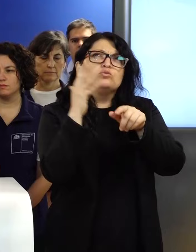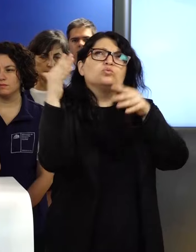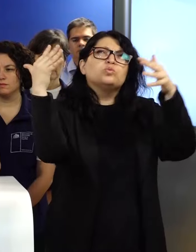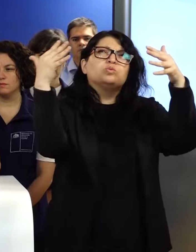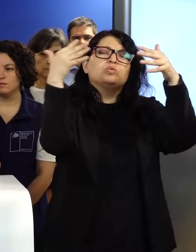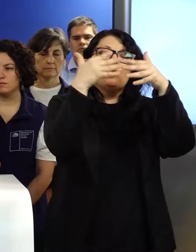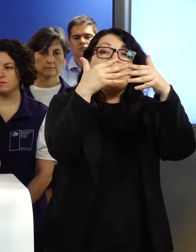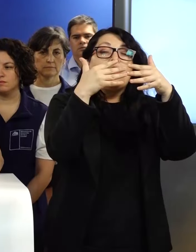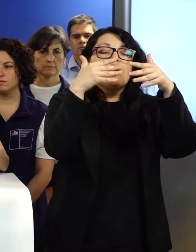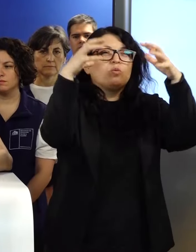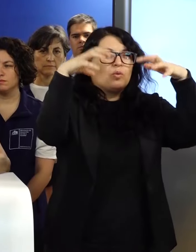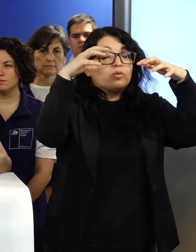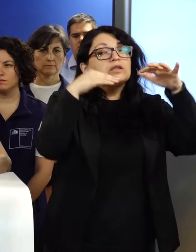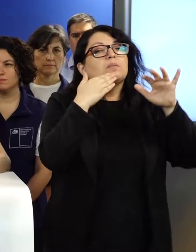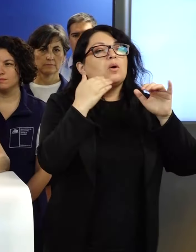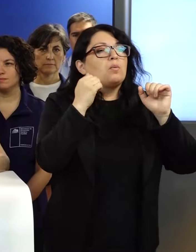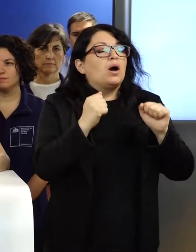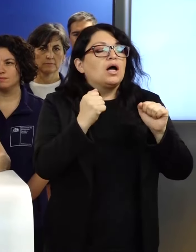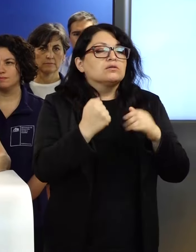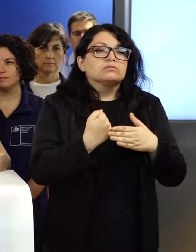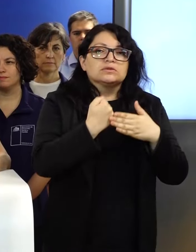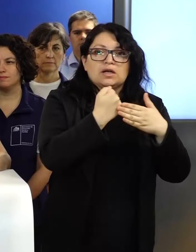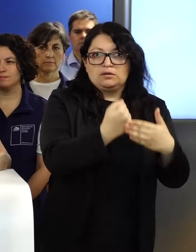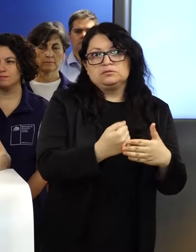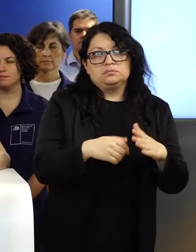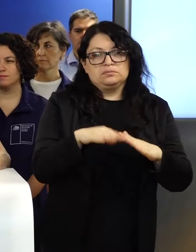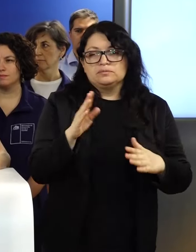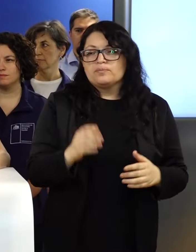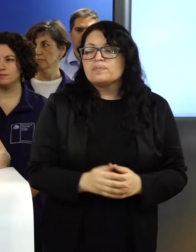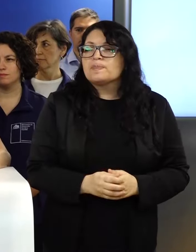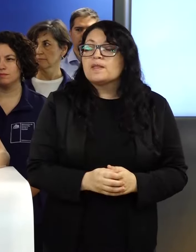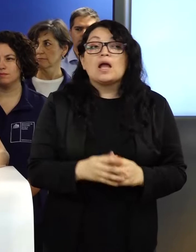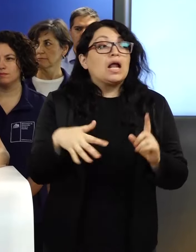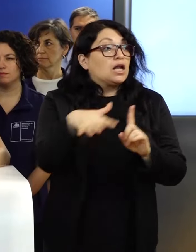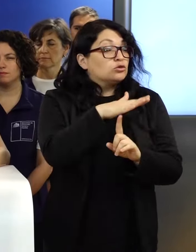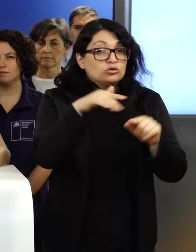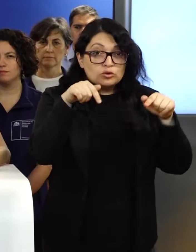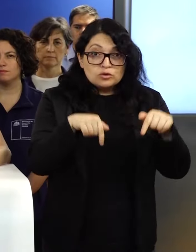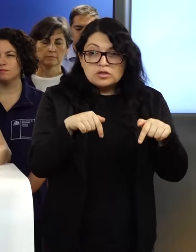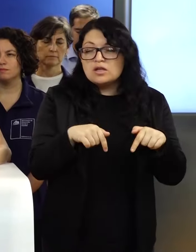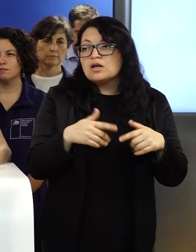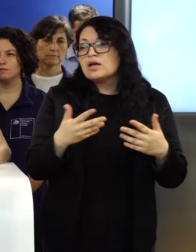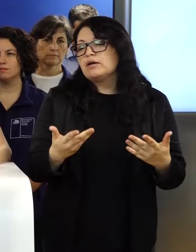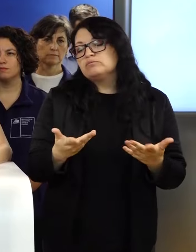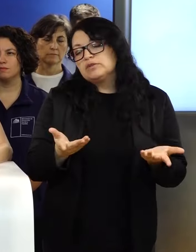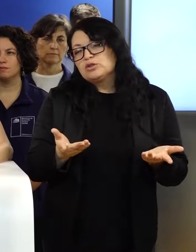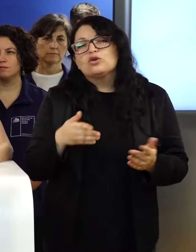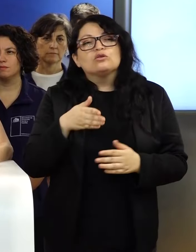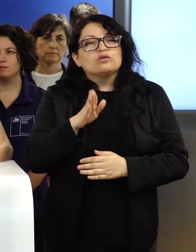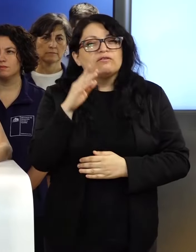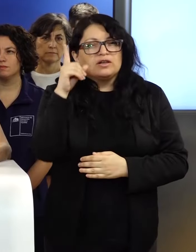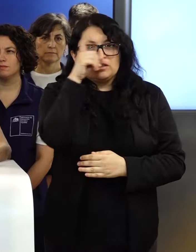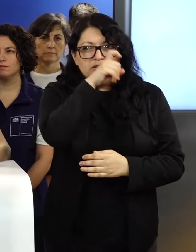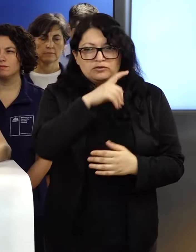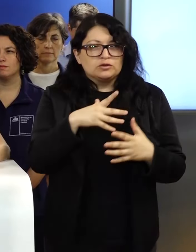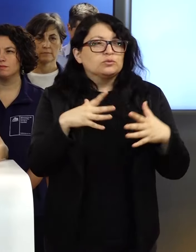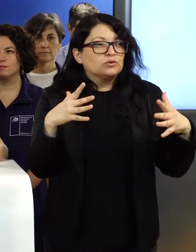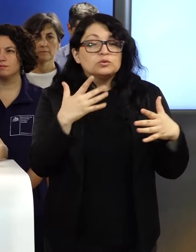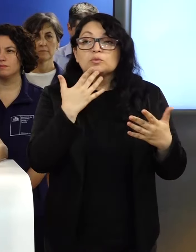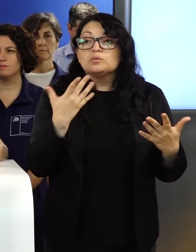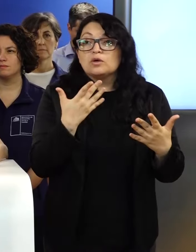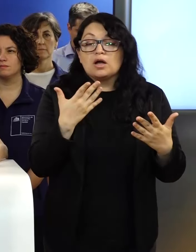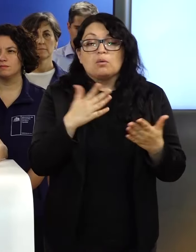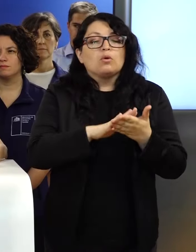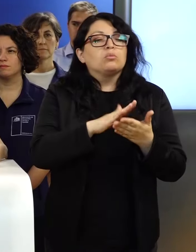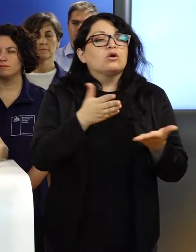digamos, mayor alivio. Las circunstancias en el día de hoy, sin embargo, son todavía muy complejas porque las condiciones